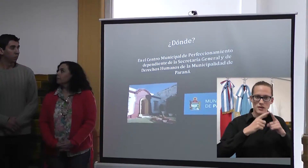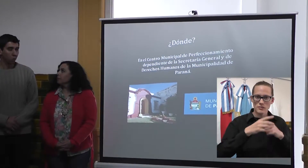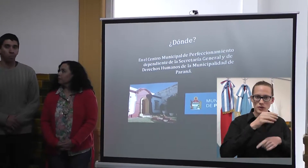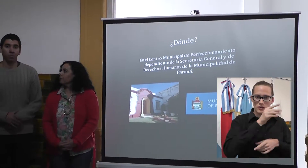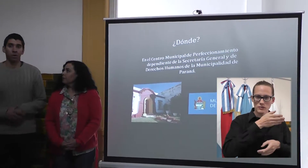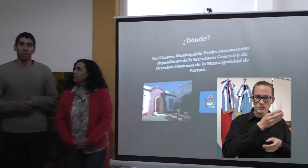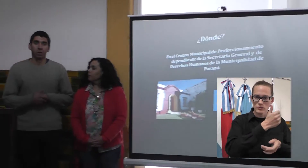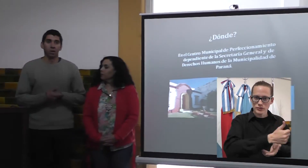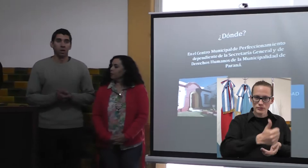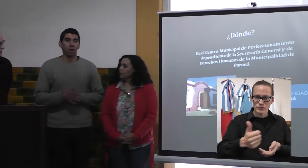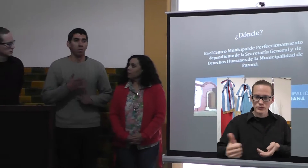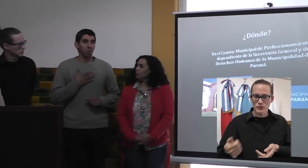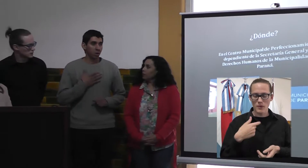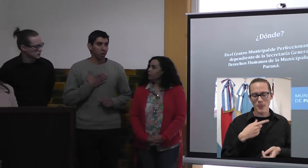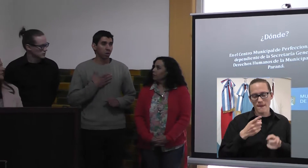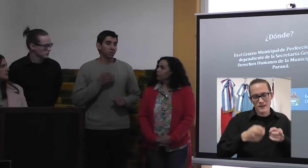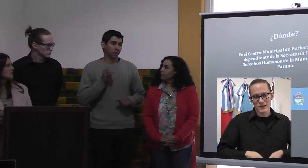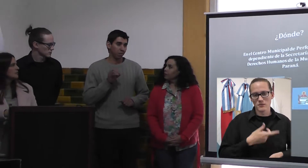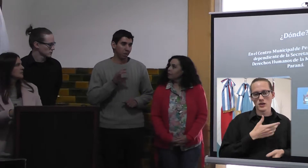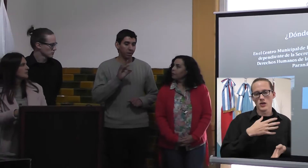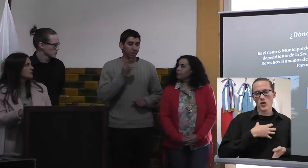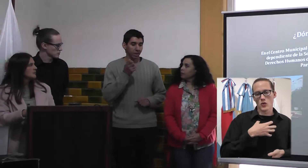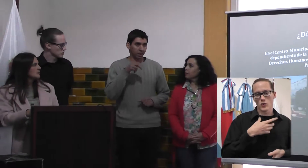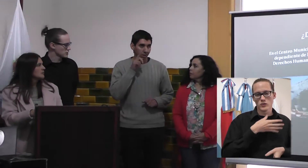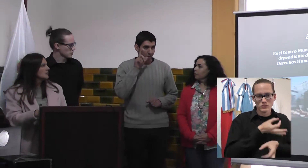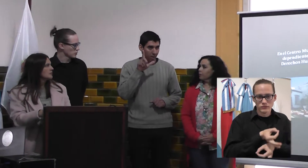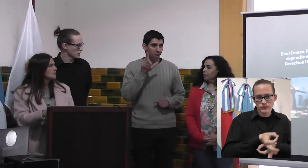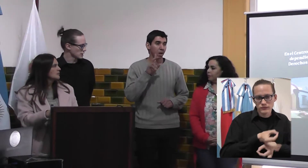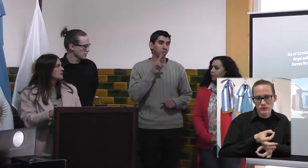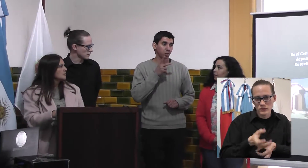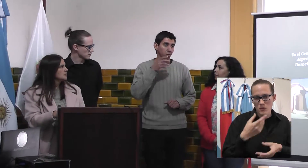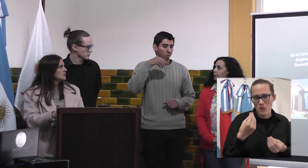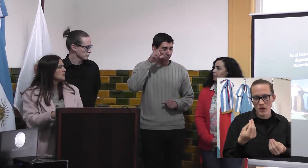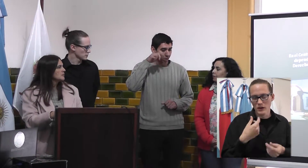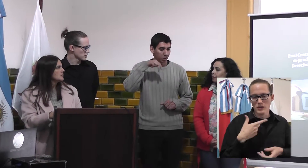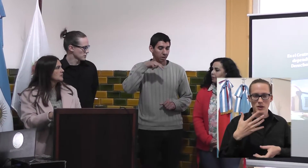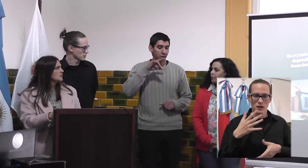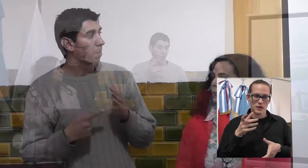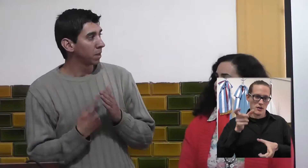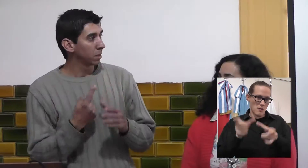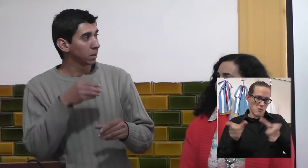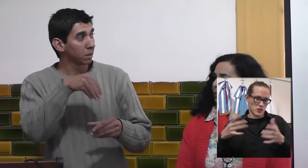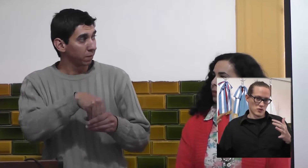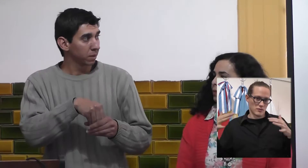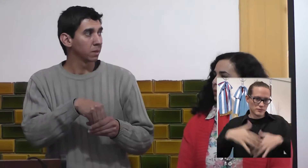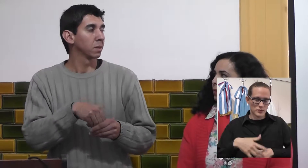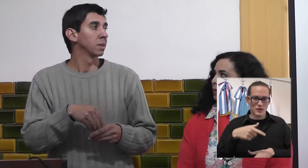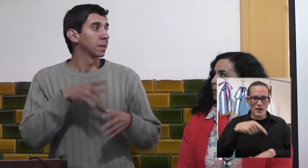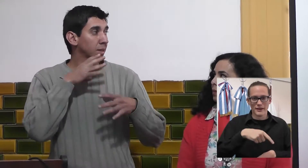Además dar cursos de capacitación para que haya más vecinos que se incorporen a este lenguaje de señas.